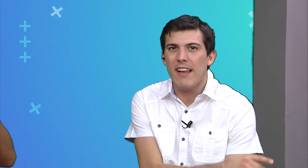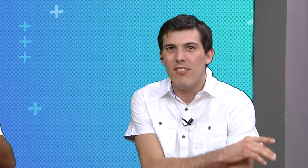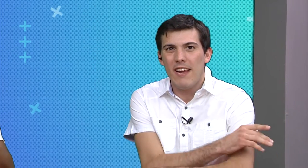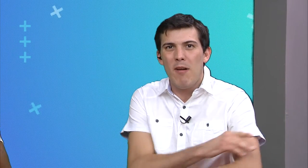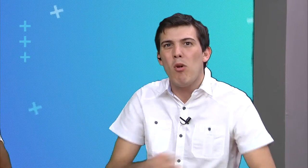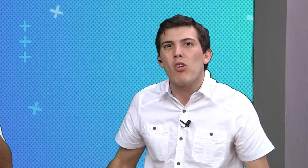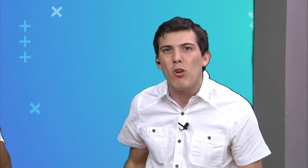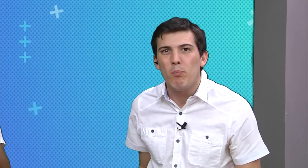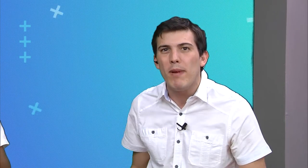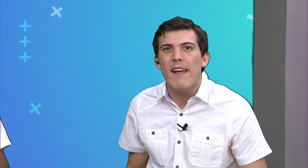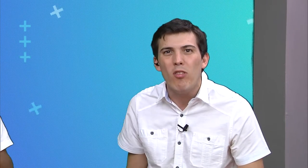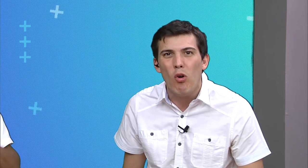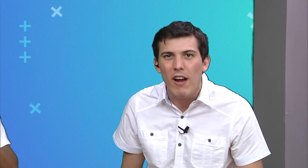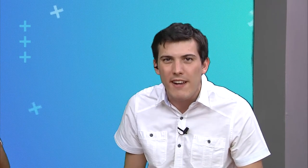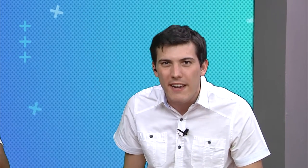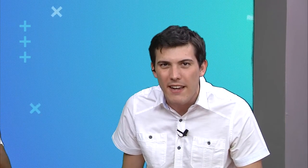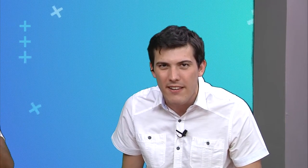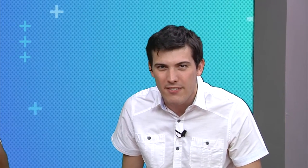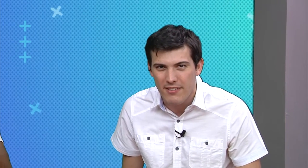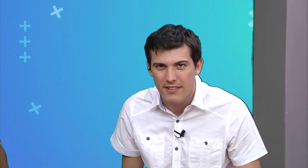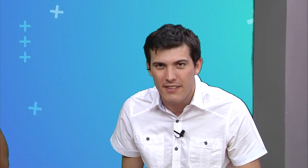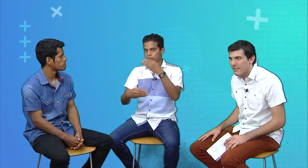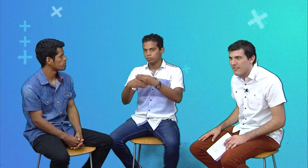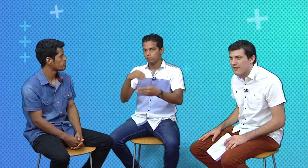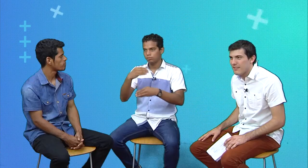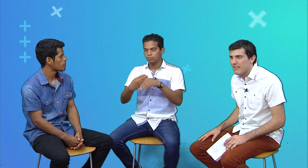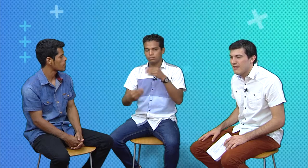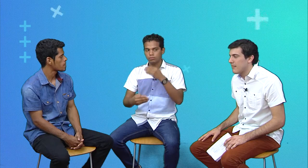para que sigamos rompiendo barreras.